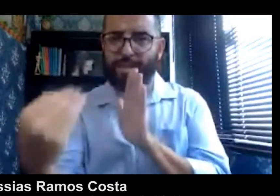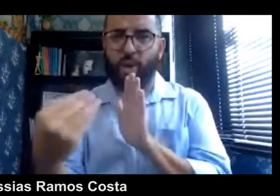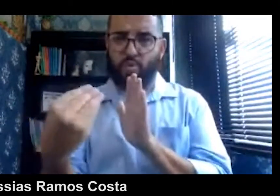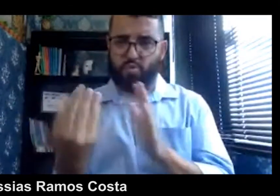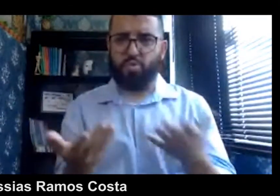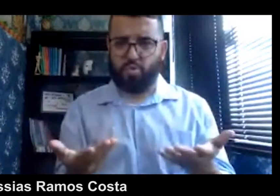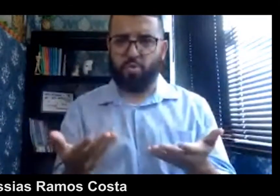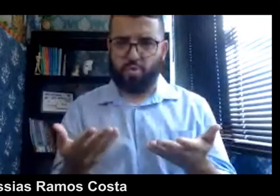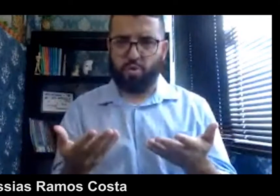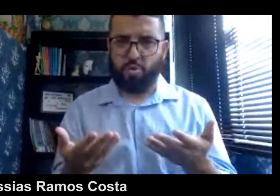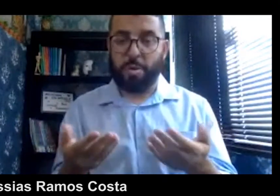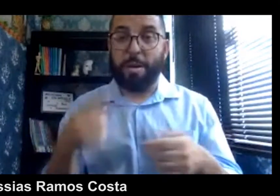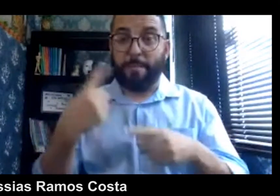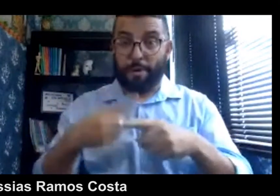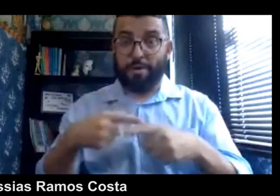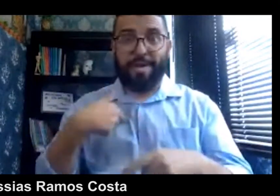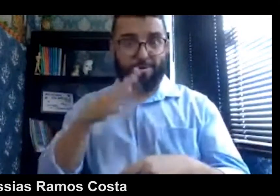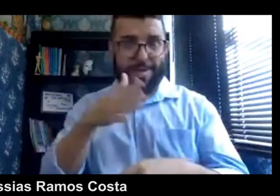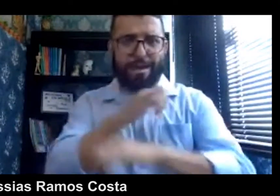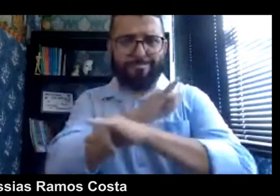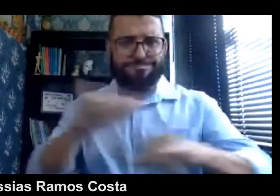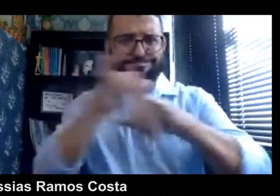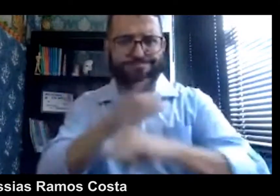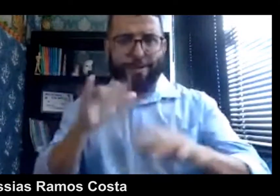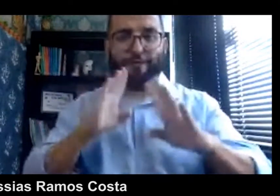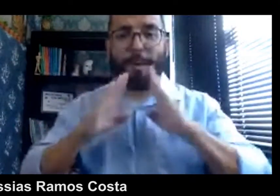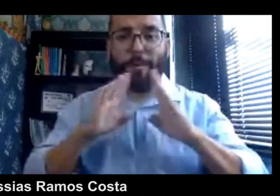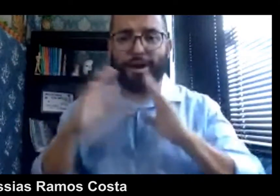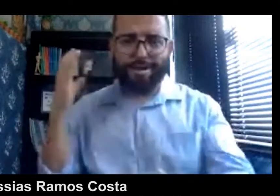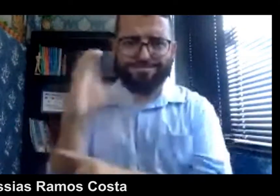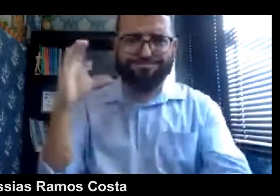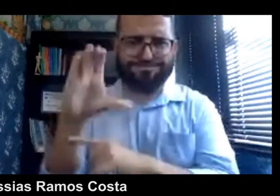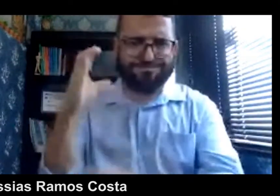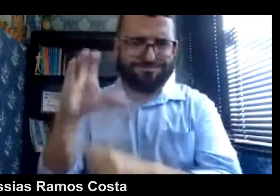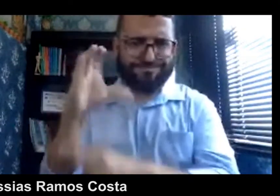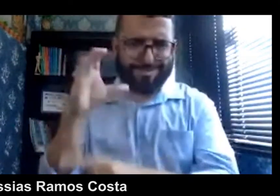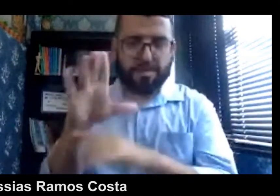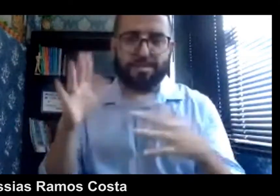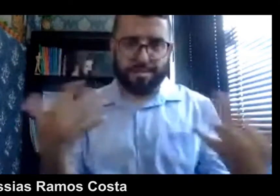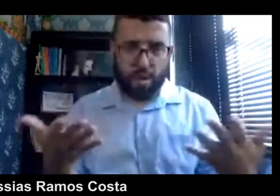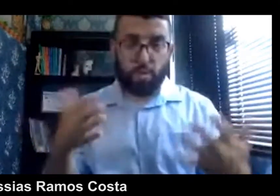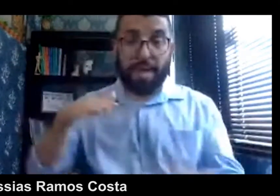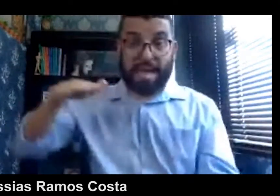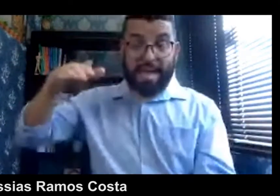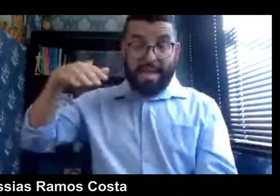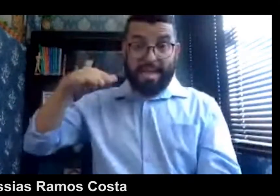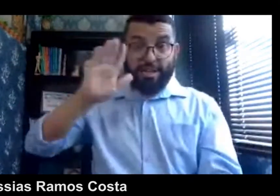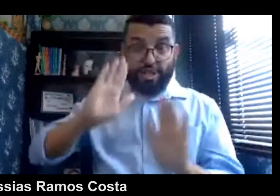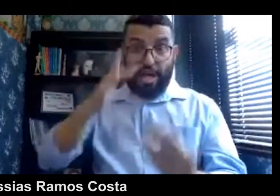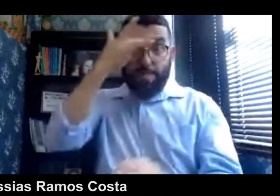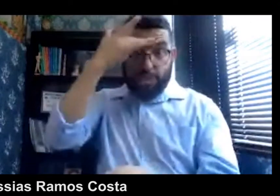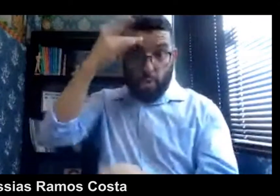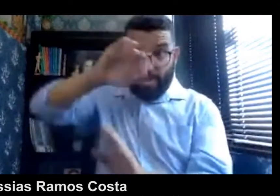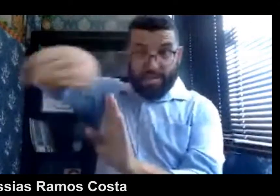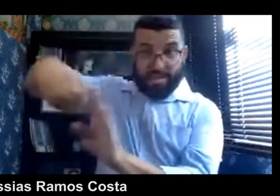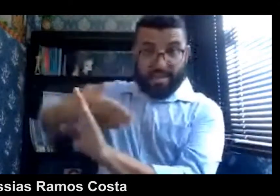realmente um modelo. Porque essa divulgação, eu sempre divulgo no Facebook, posto muitas coisas, né? E